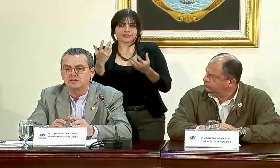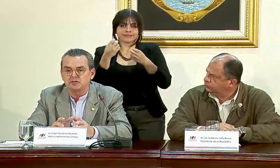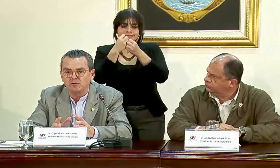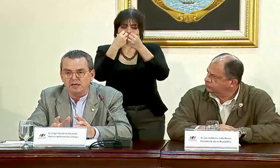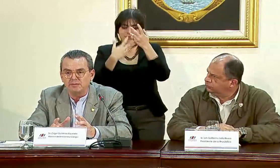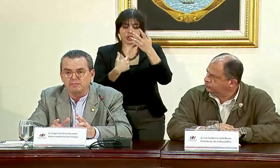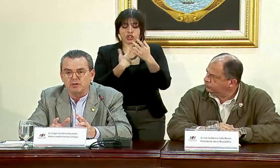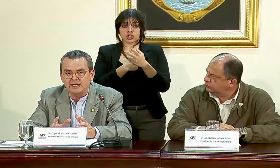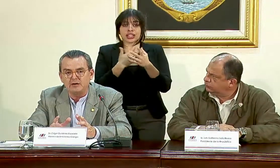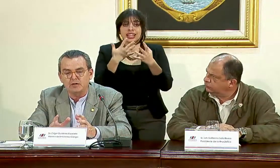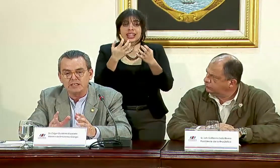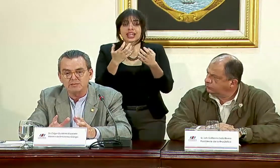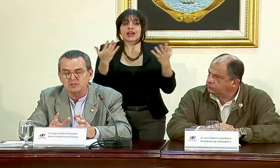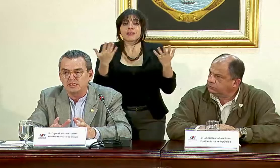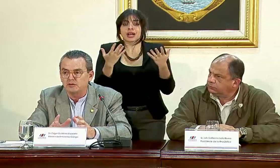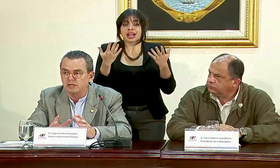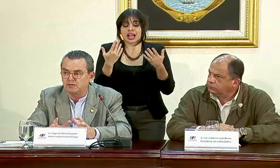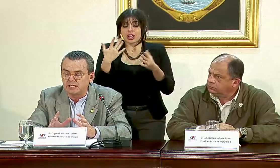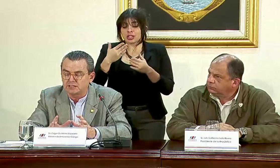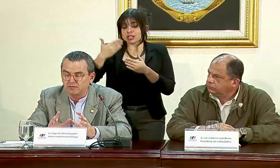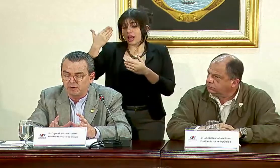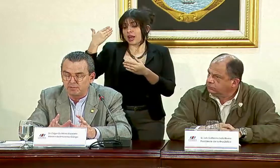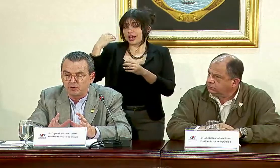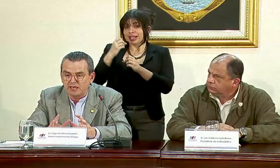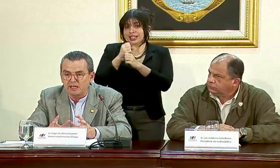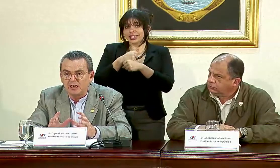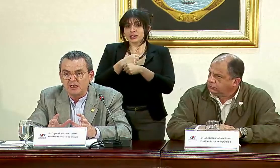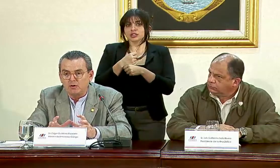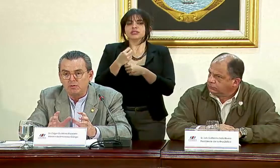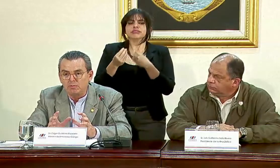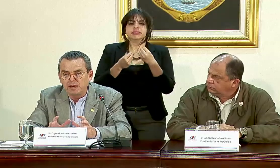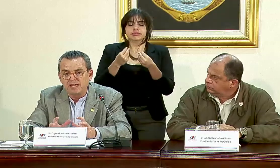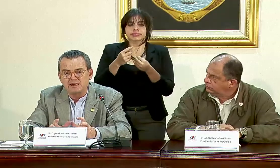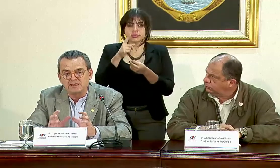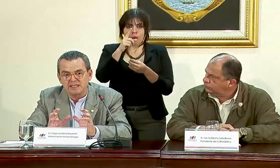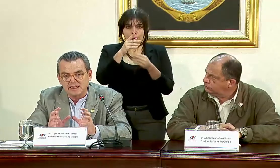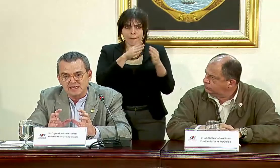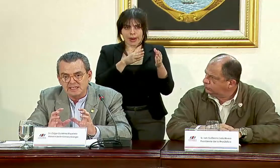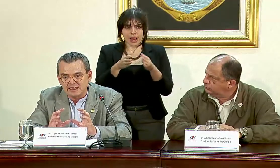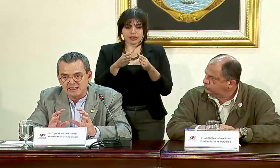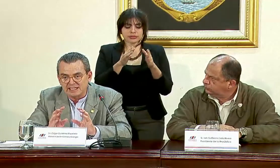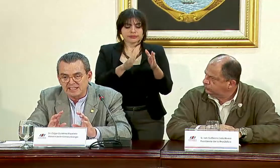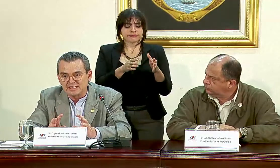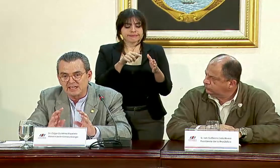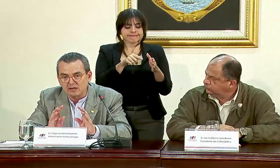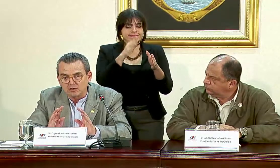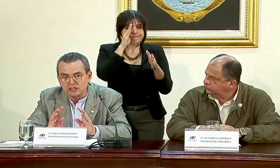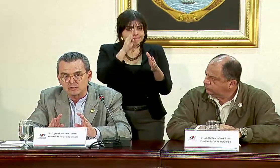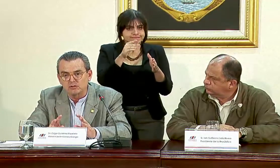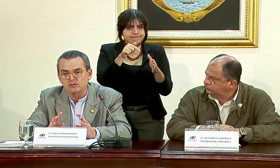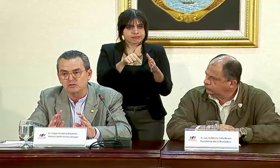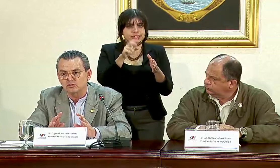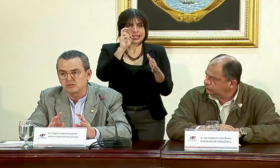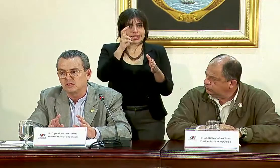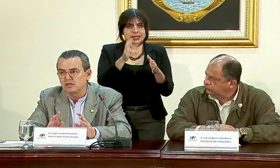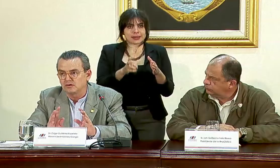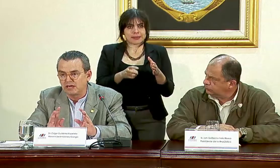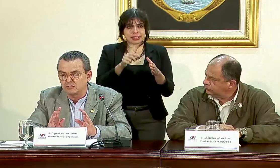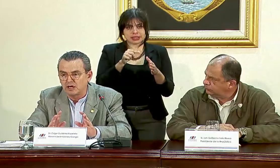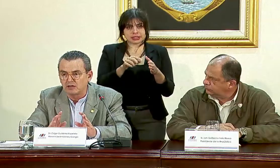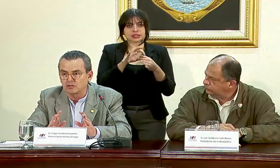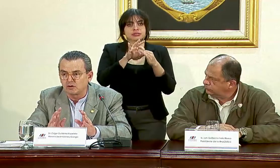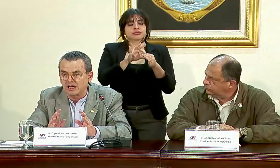lo que quisimos fue poner, y lo que hemos hecho fue poner, un plan de atender los asuntos